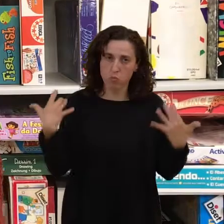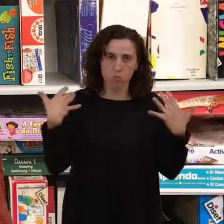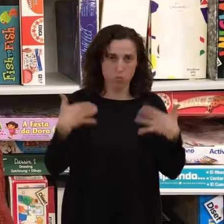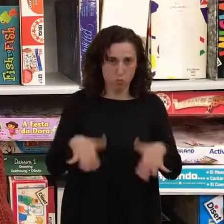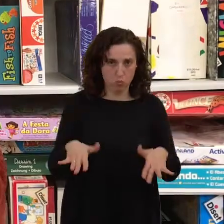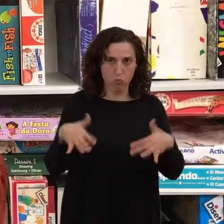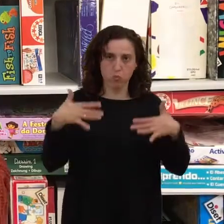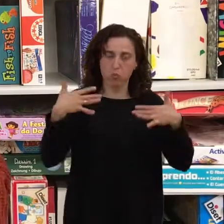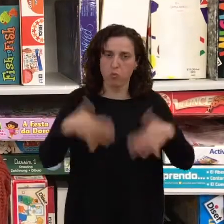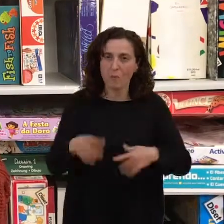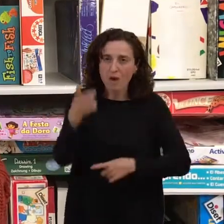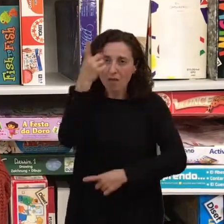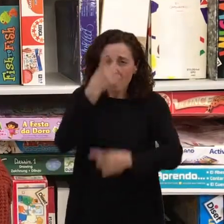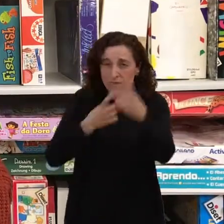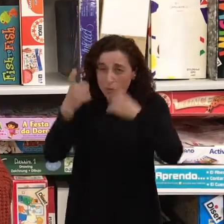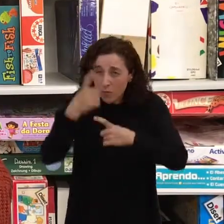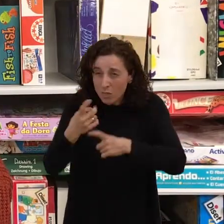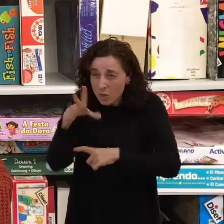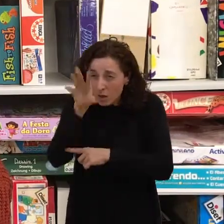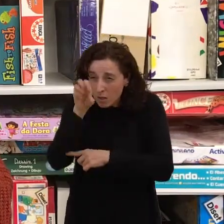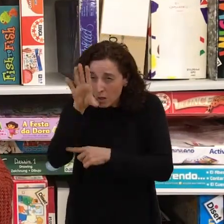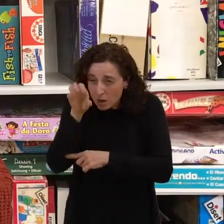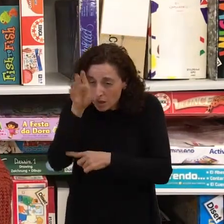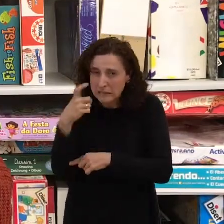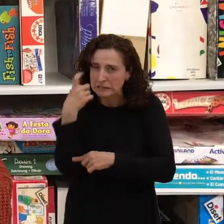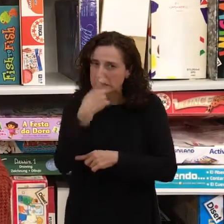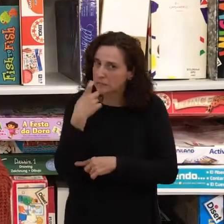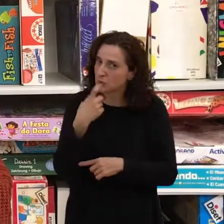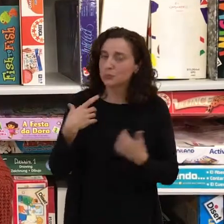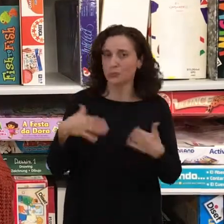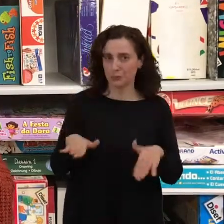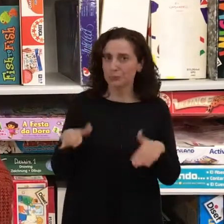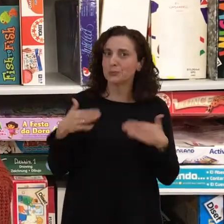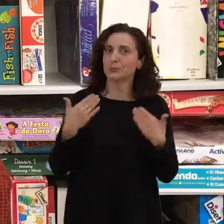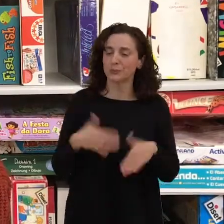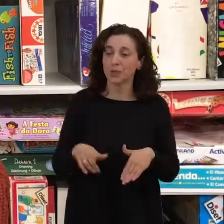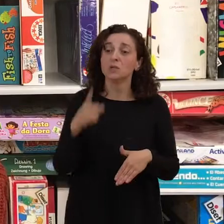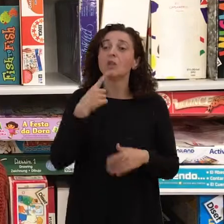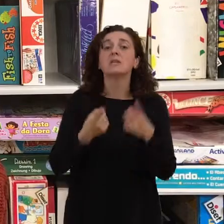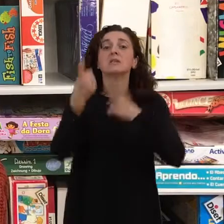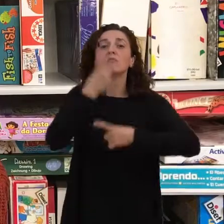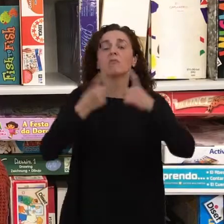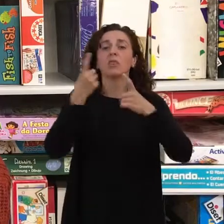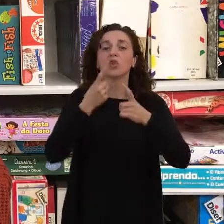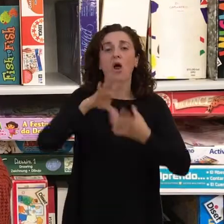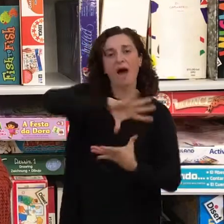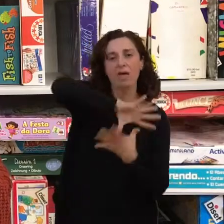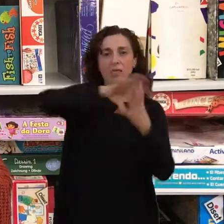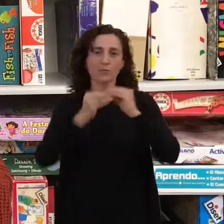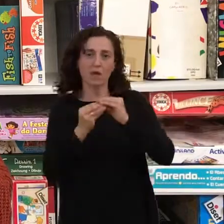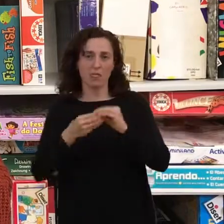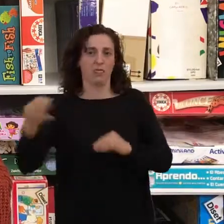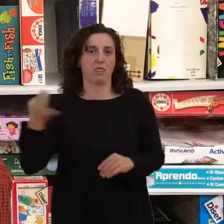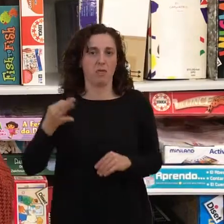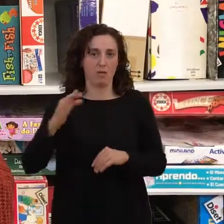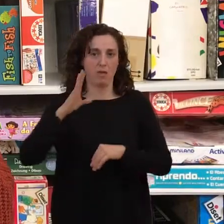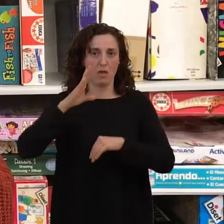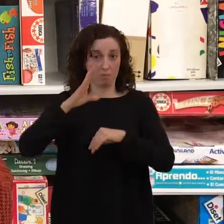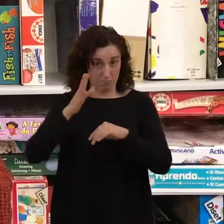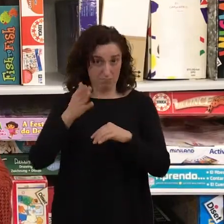poder acceder a esa información y la persona sorda necesita que la información sea adaptada a su modalidad comunicativa. ¿Cuáles